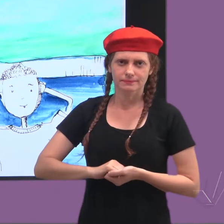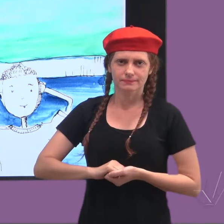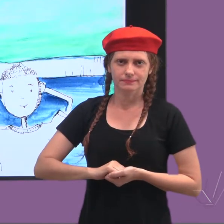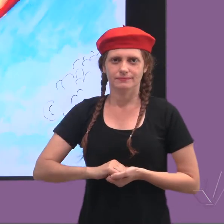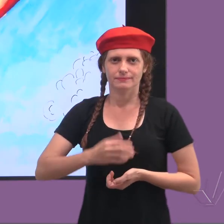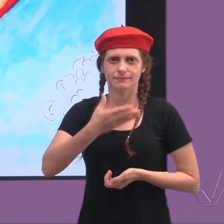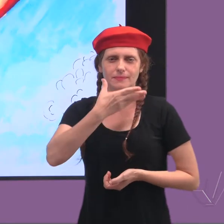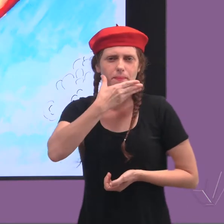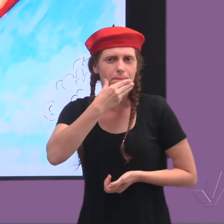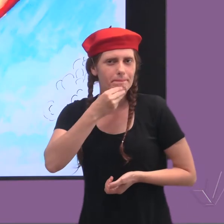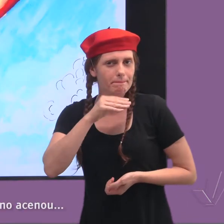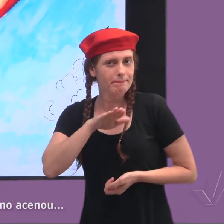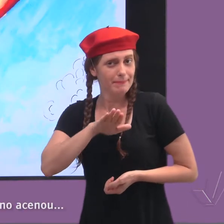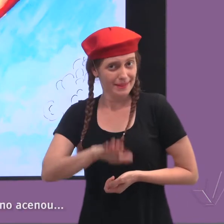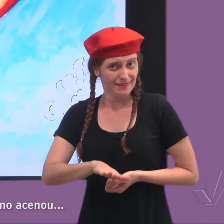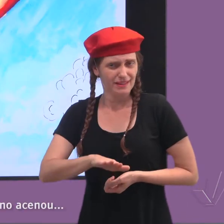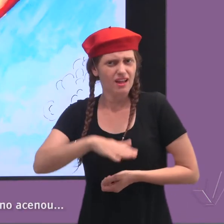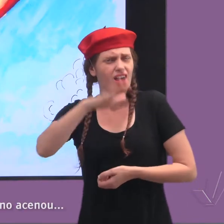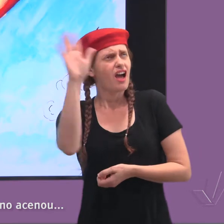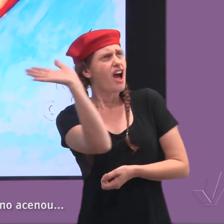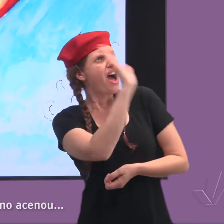O menino acenou.